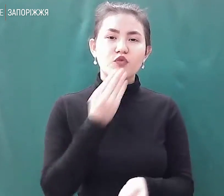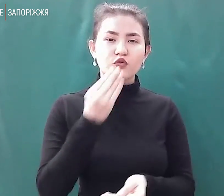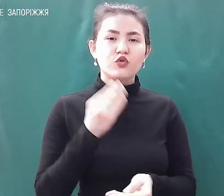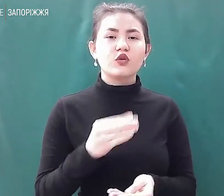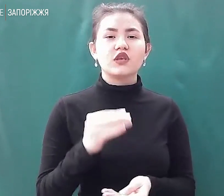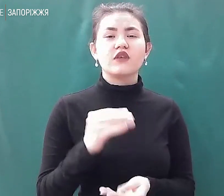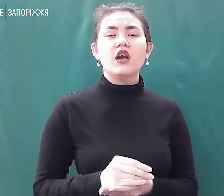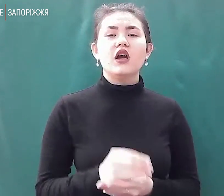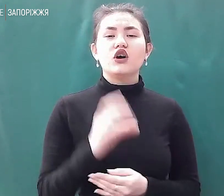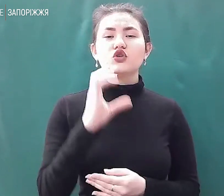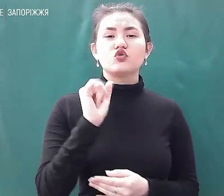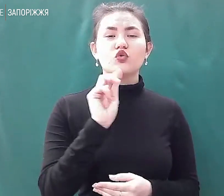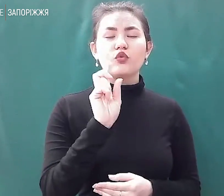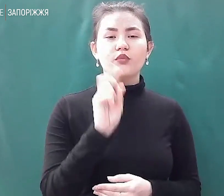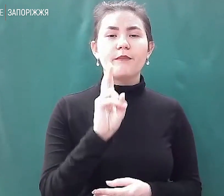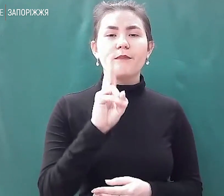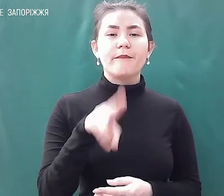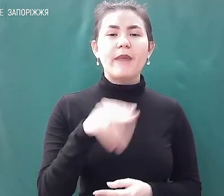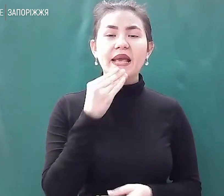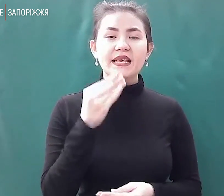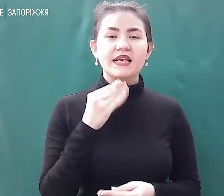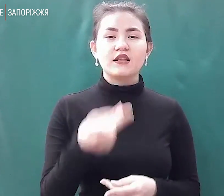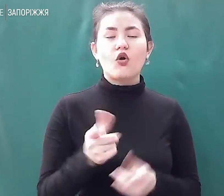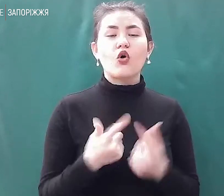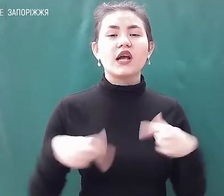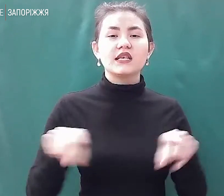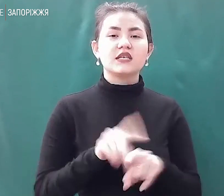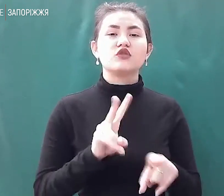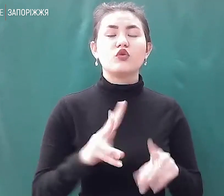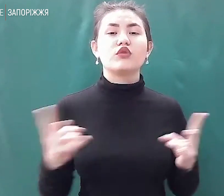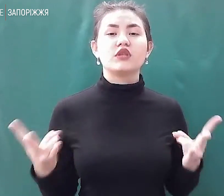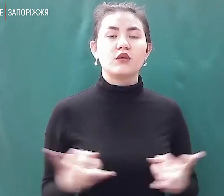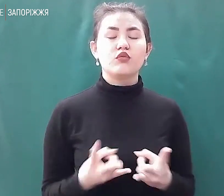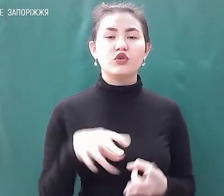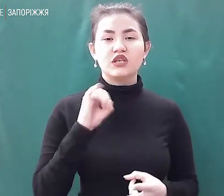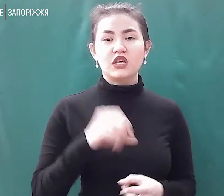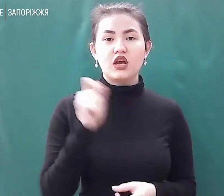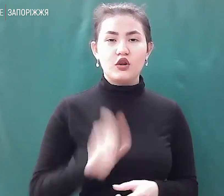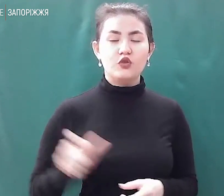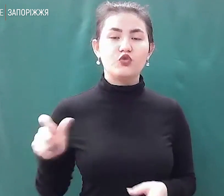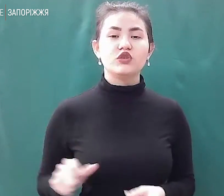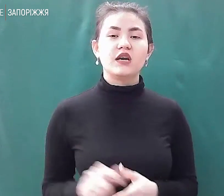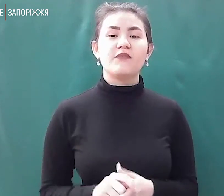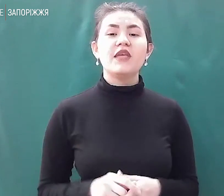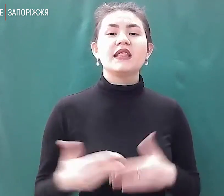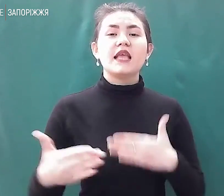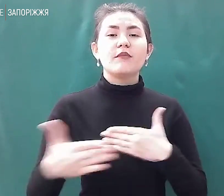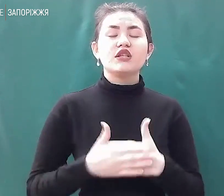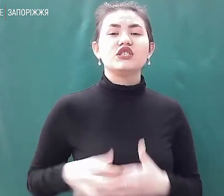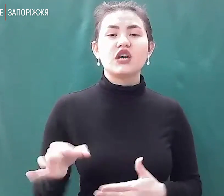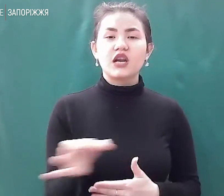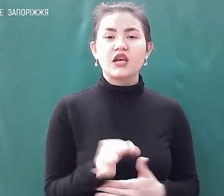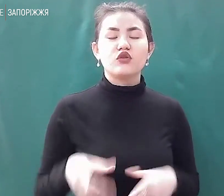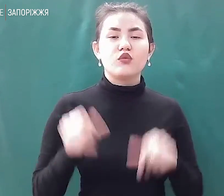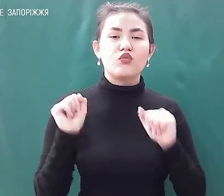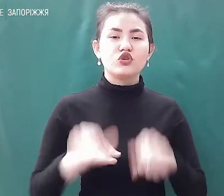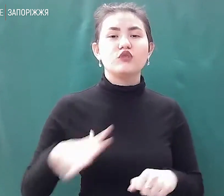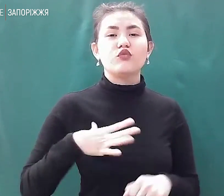тим організаціям, які цього потребують. І людям з найближчих районів, це можуть бути літні люди, багатодітні